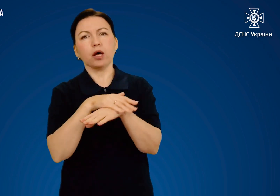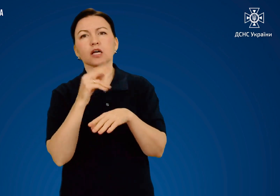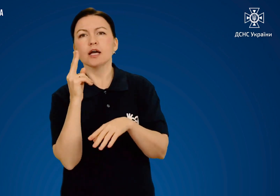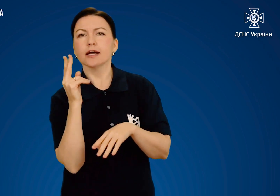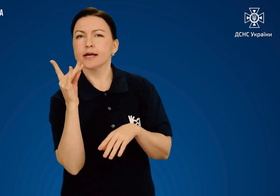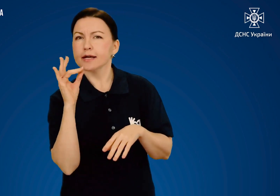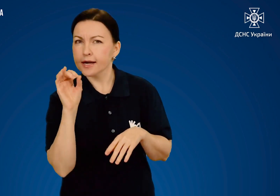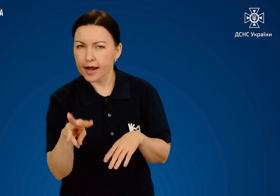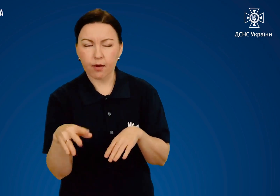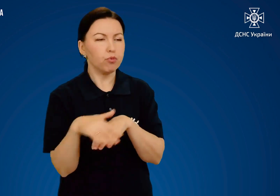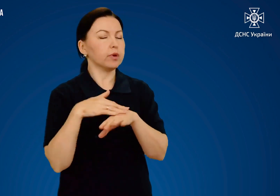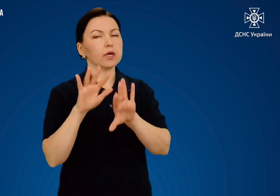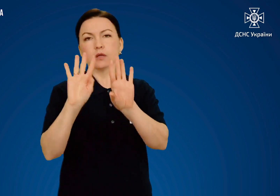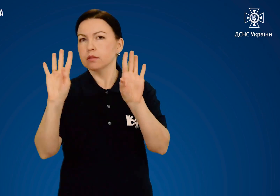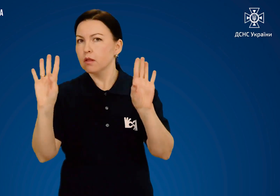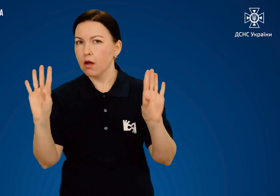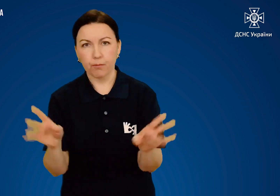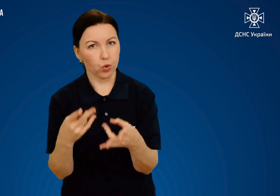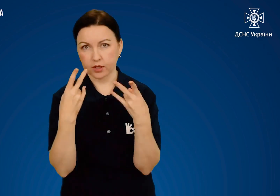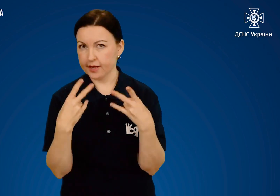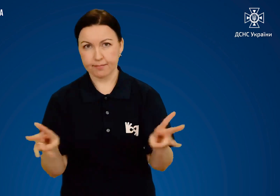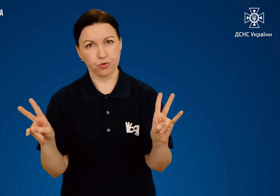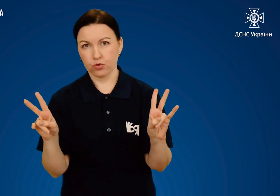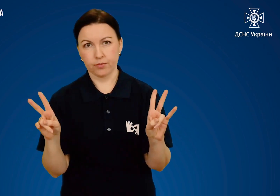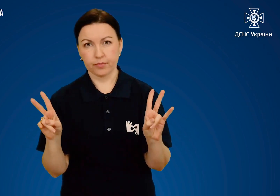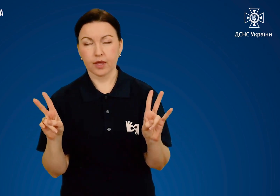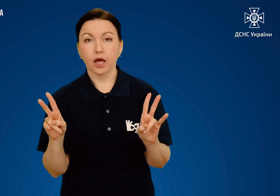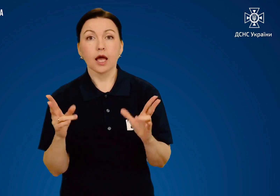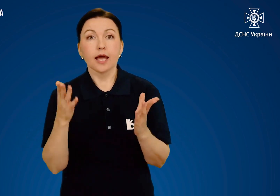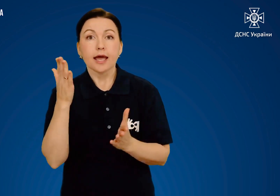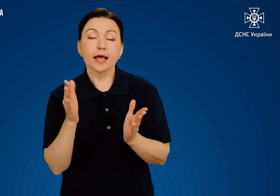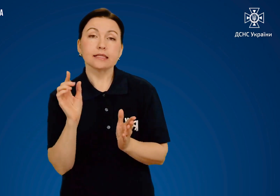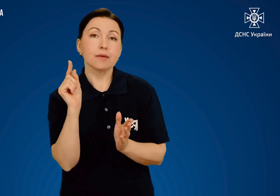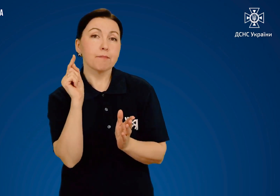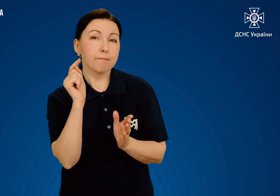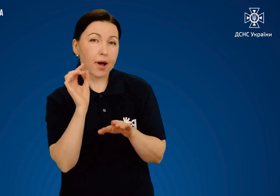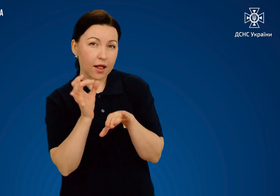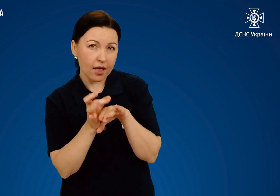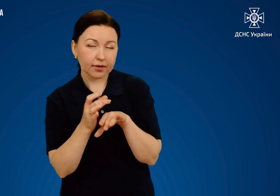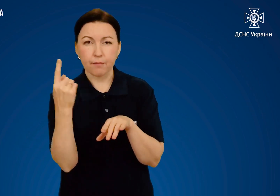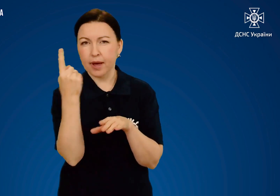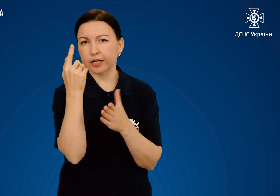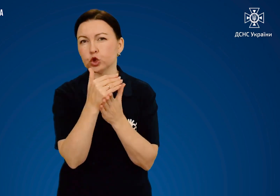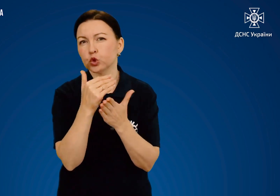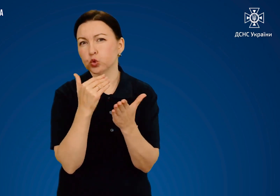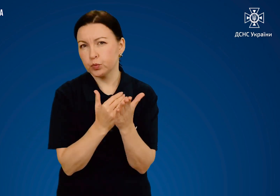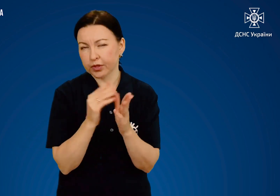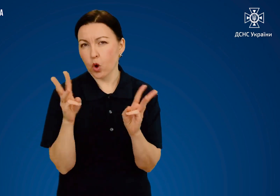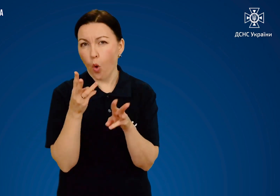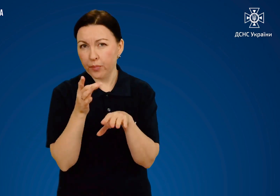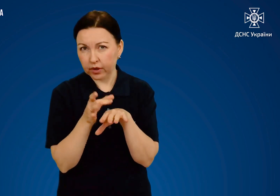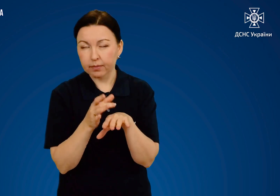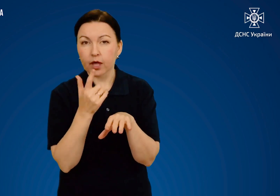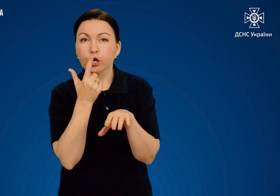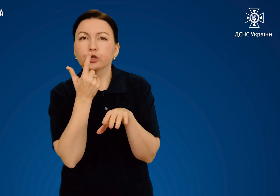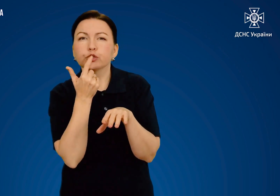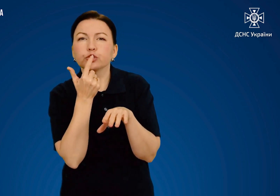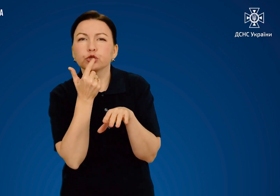жиром або будь-яким кремом не потрібно. При невеликих опіках першого ступеню